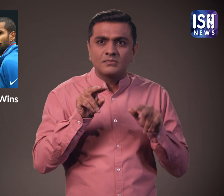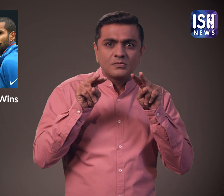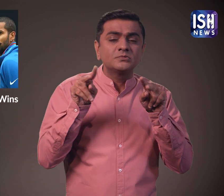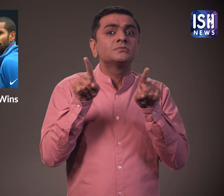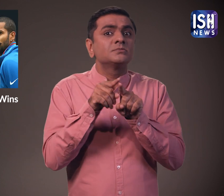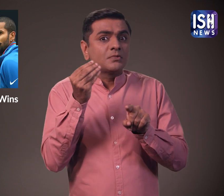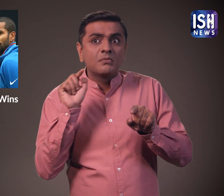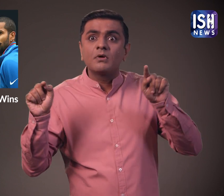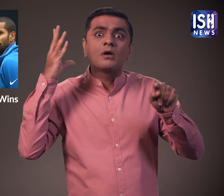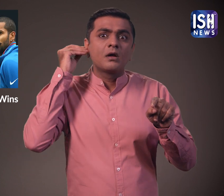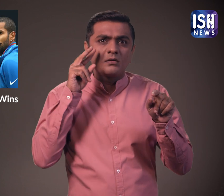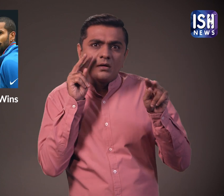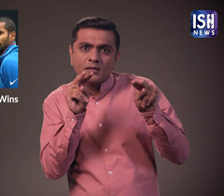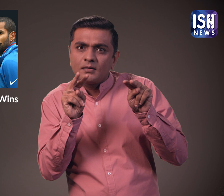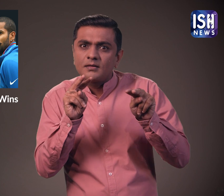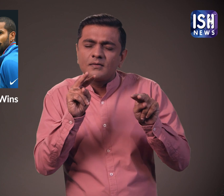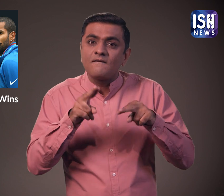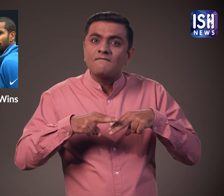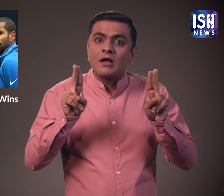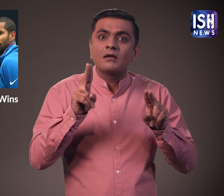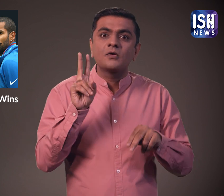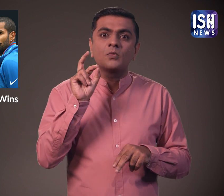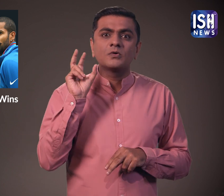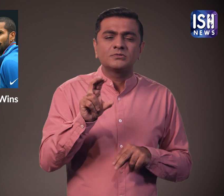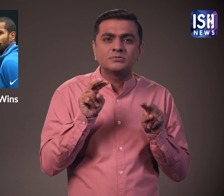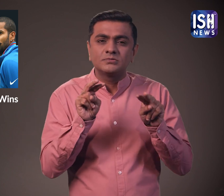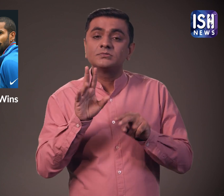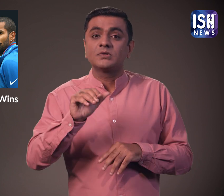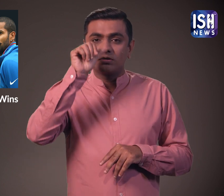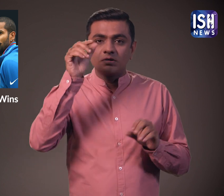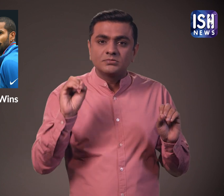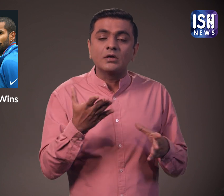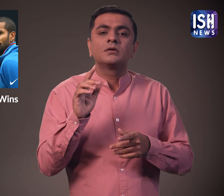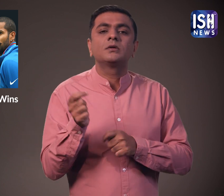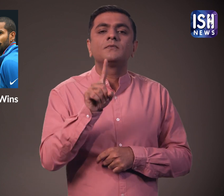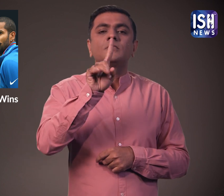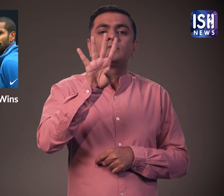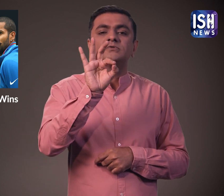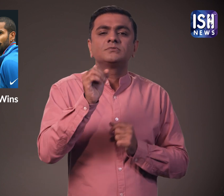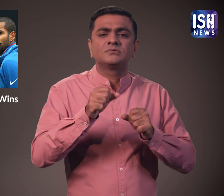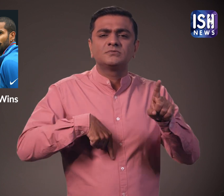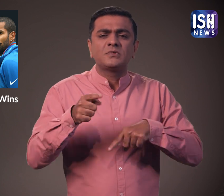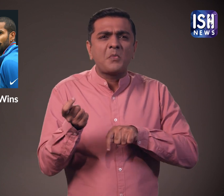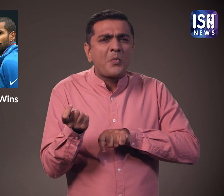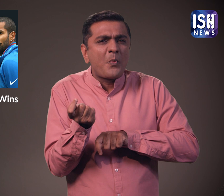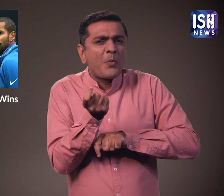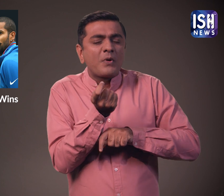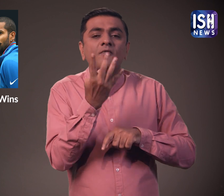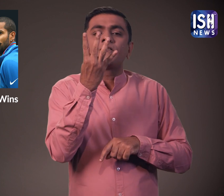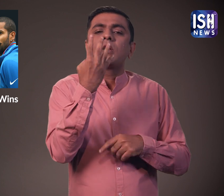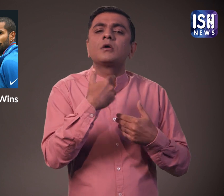ही T20 मैच का बेसब्ली से इंतजार कर रहे थे। भारत ने 20 ओवर में सिर्फ 4 विकेट के नुकसान पर 140